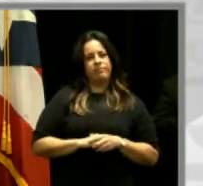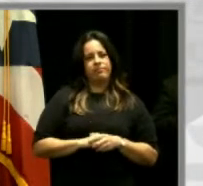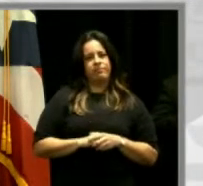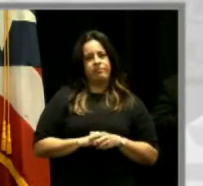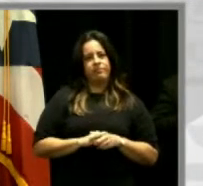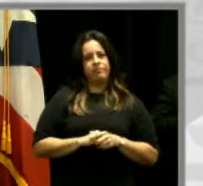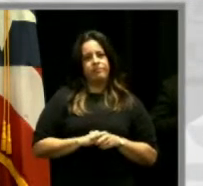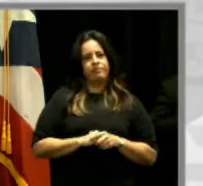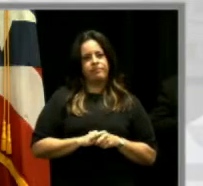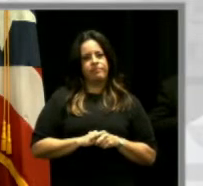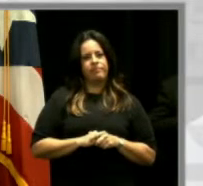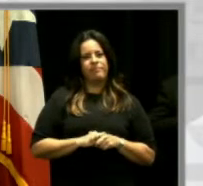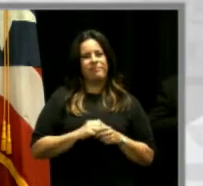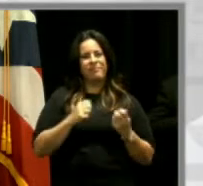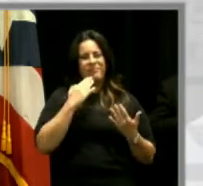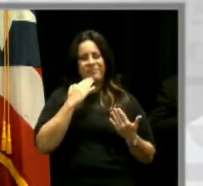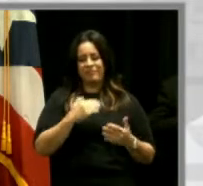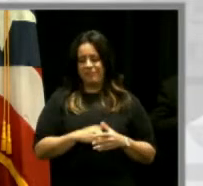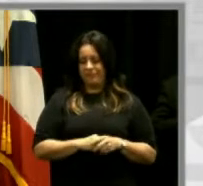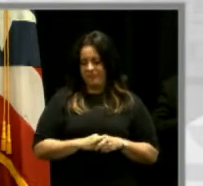Muchas gracias.